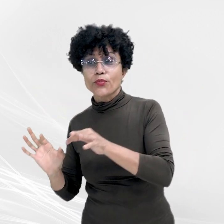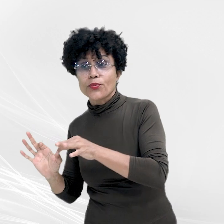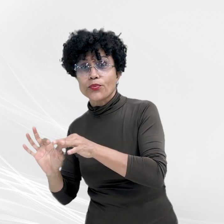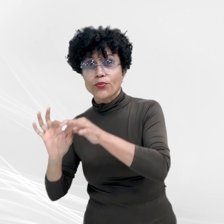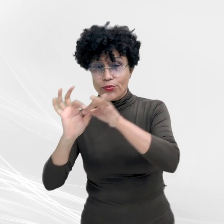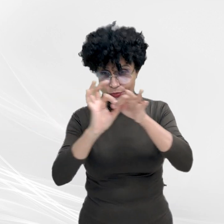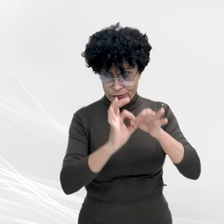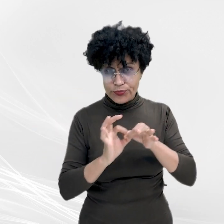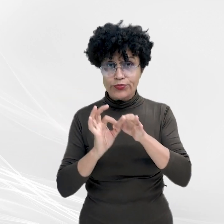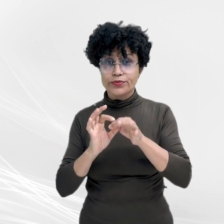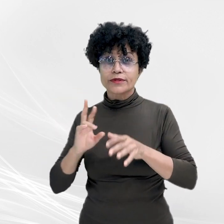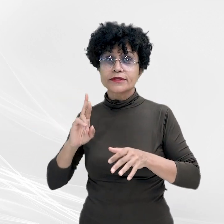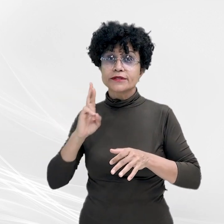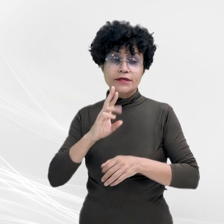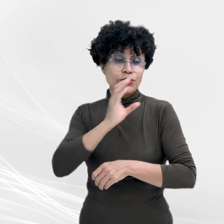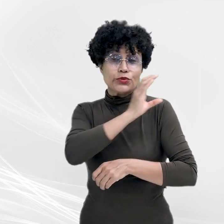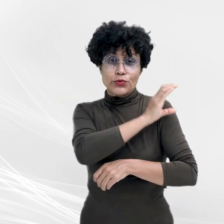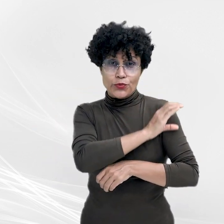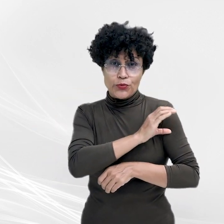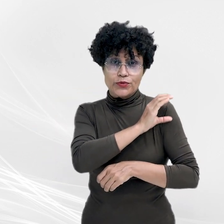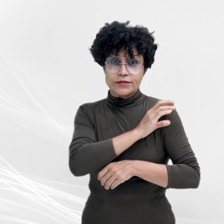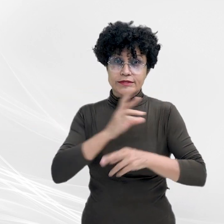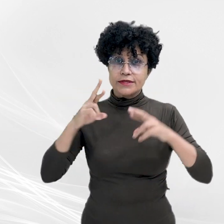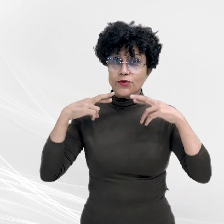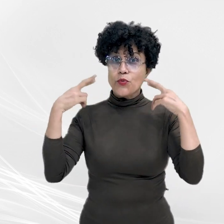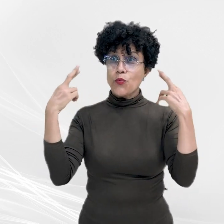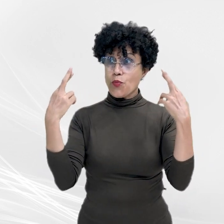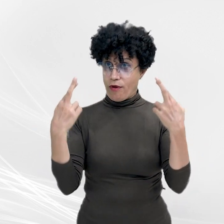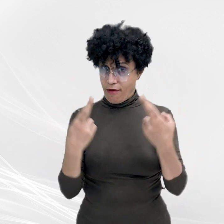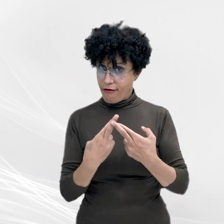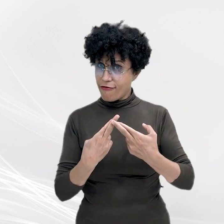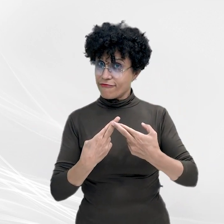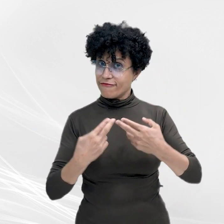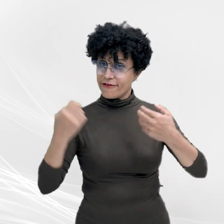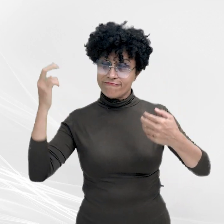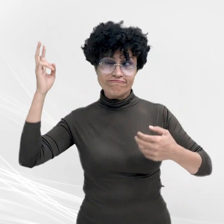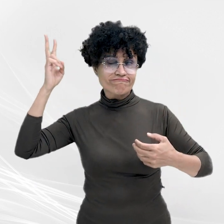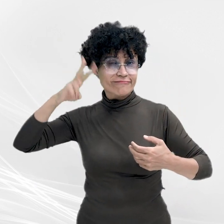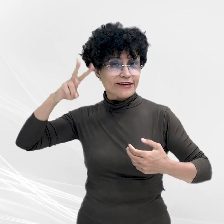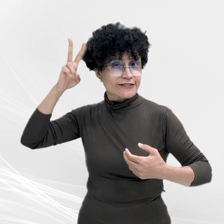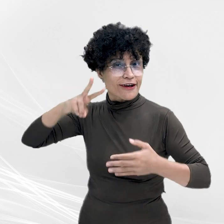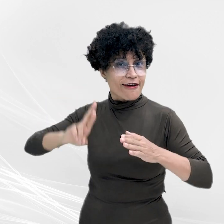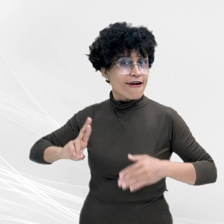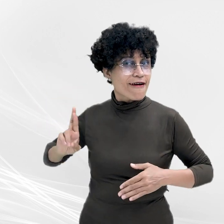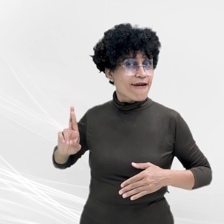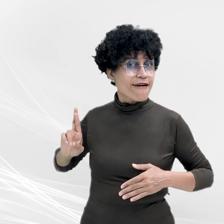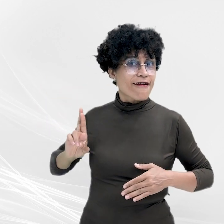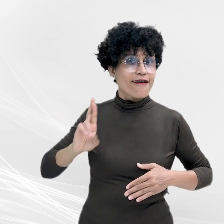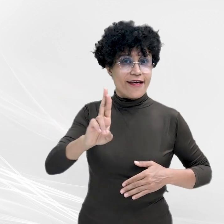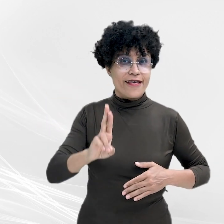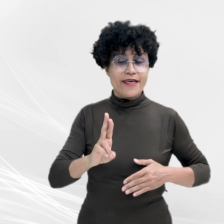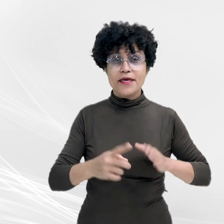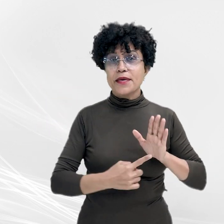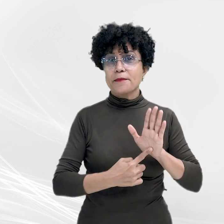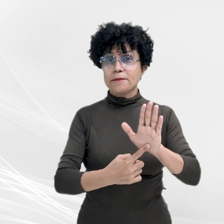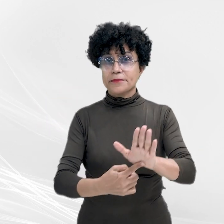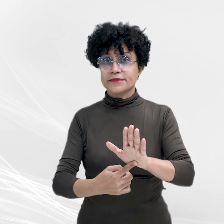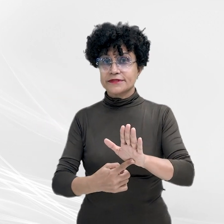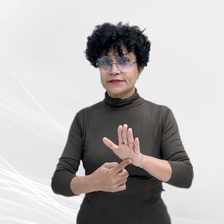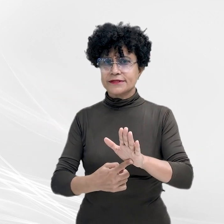reativação do Conselho Consultivo em uma reunião histórica, que representa uma grande vitória para o setor de turismo.